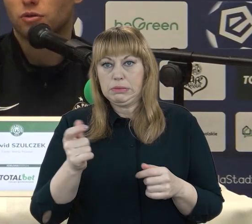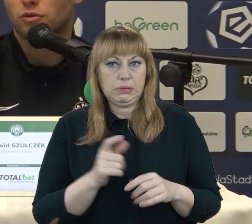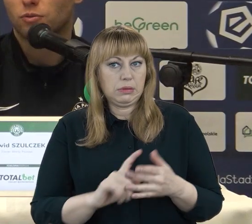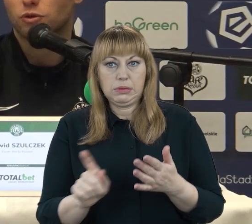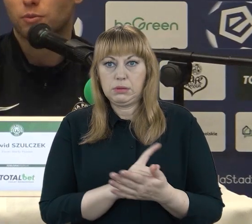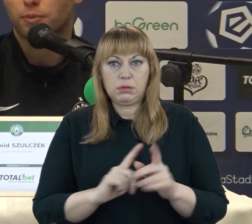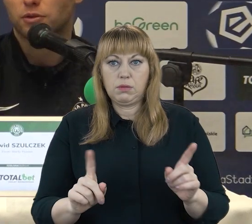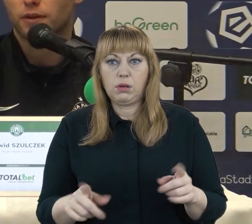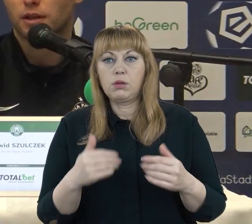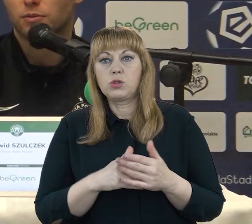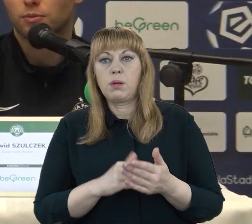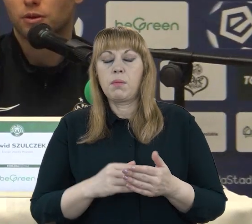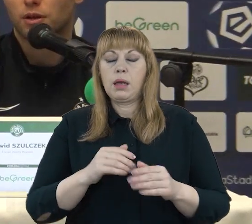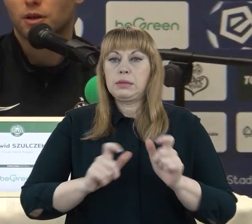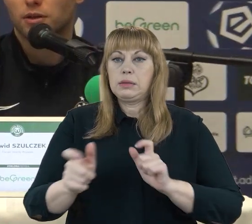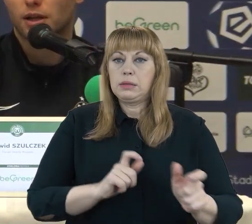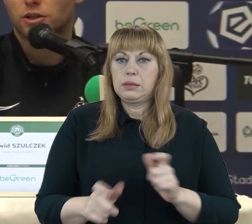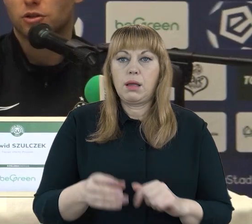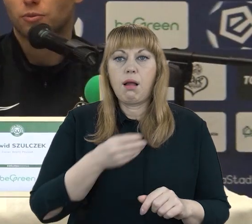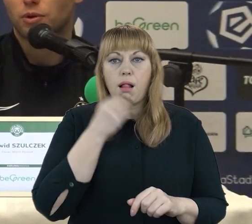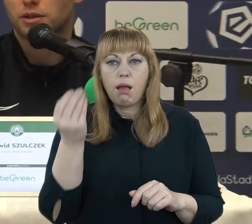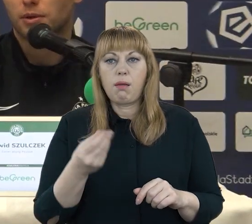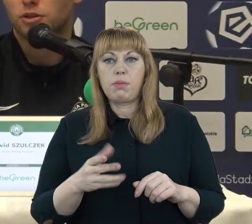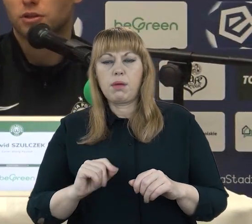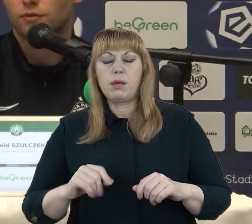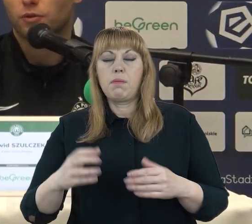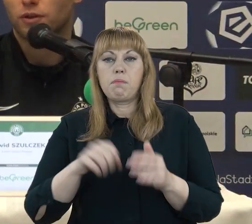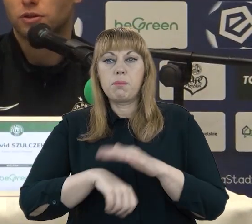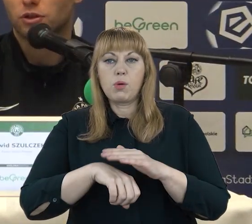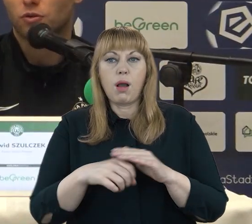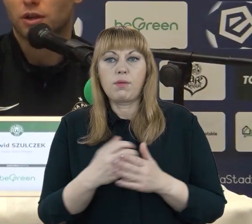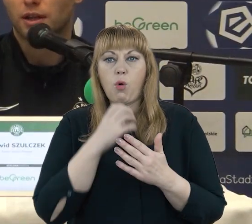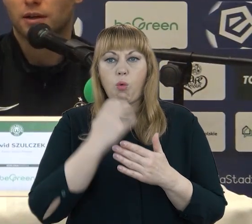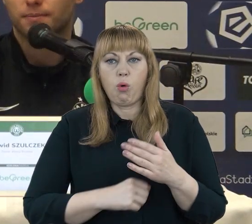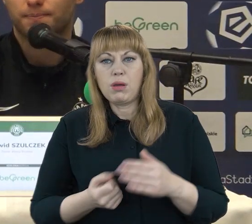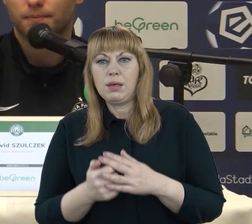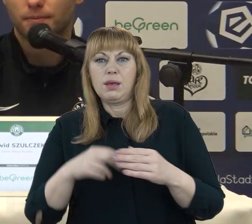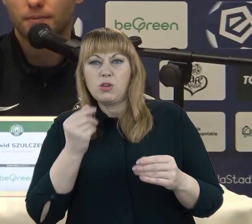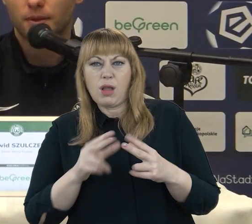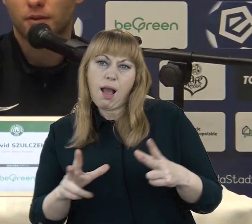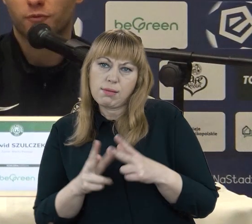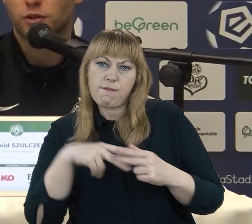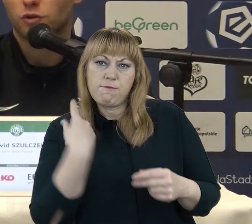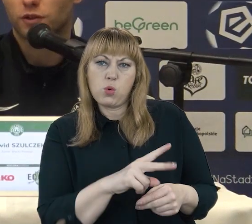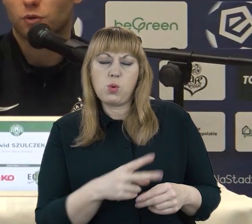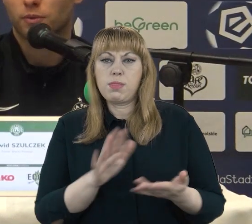to musimy popracować nad tym, żeby starać się tą piłkę zebrać i wyprowadzić jeszcze kontratak. W meczu z Wisłą.